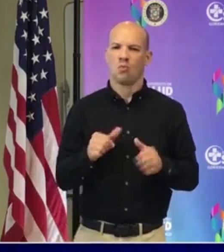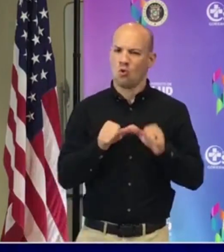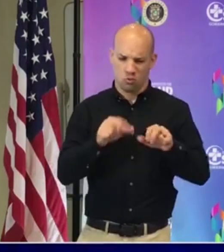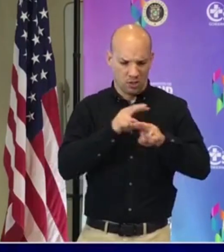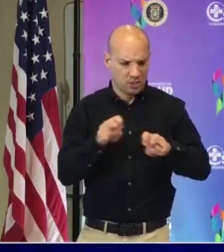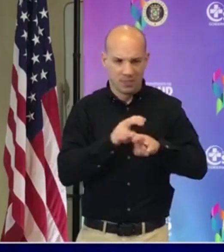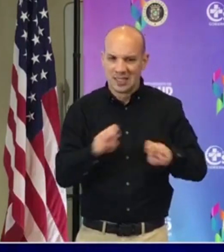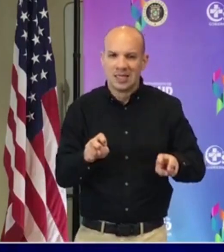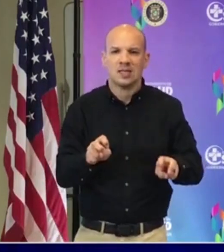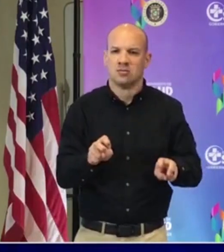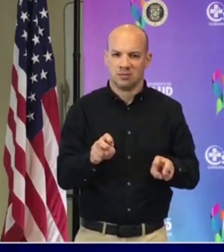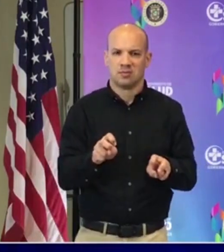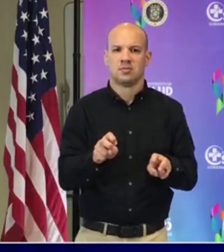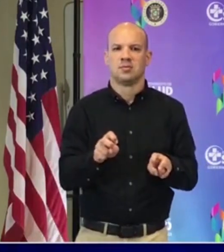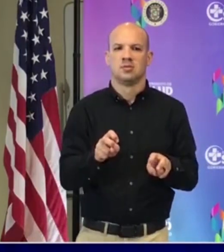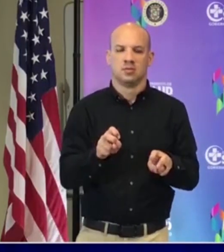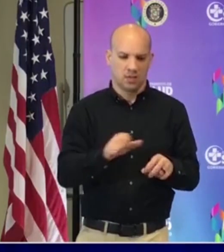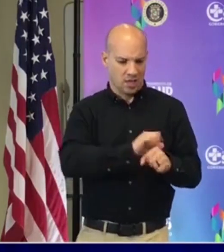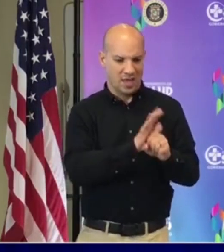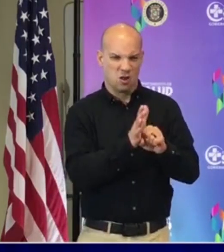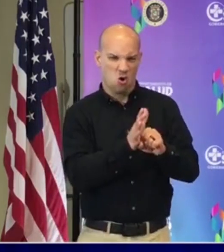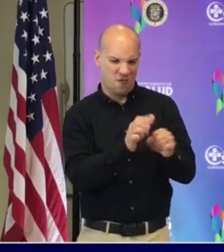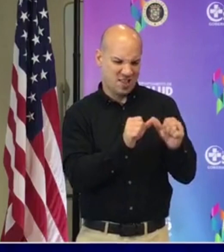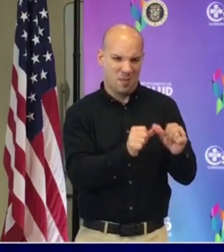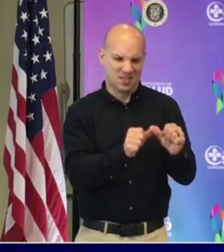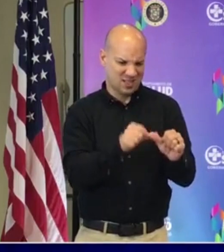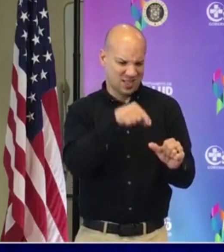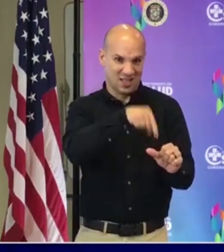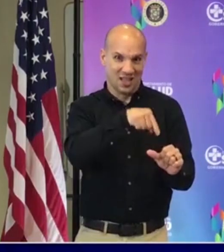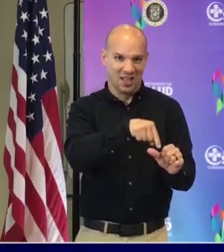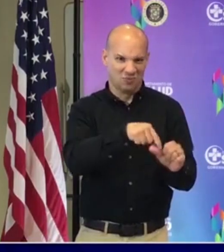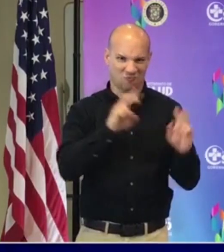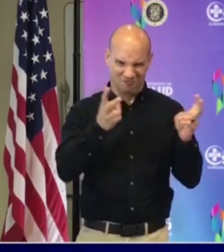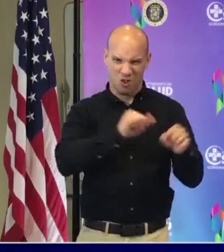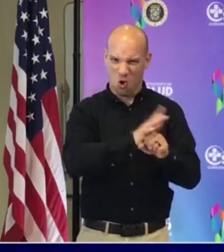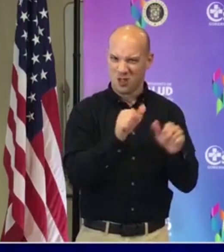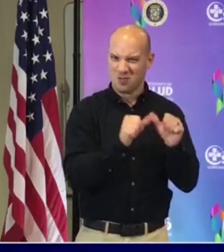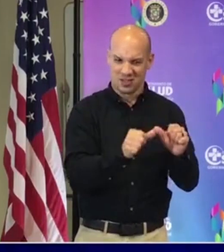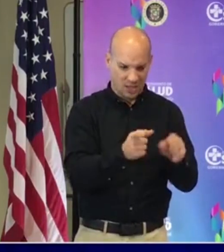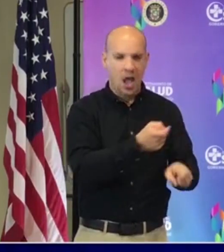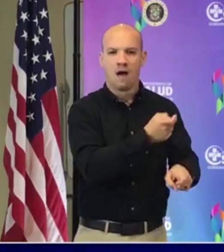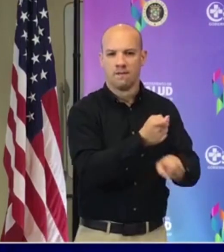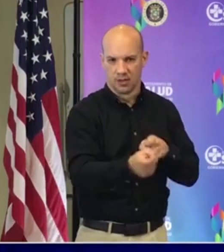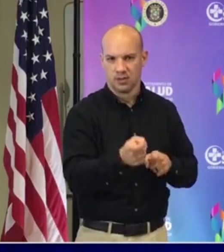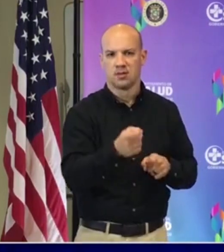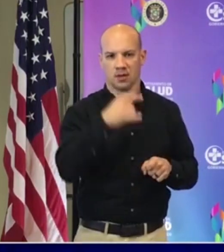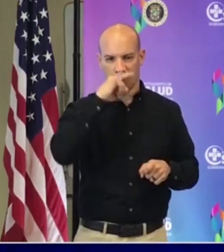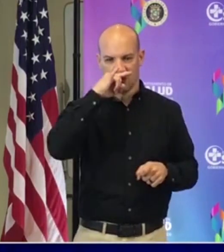investigar acerca de lo que le llaman el COVID persistente, que también puede afectar a los niños. Estos son síntomas